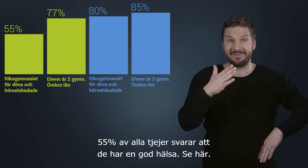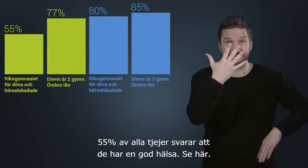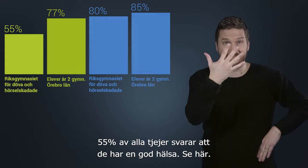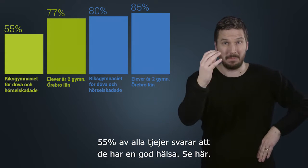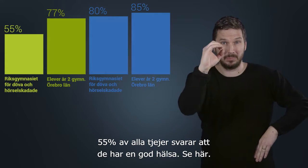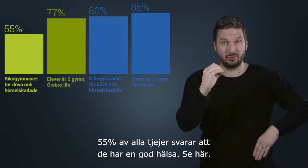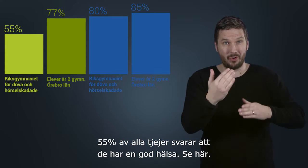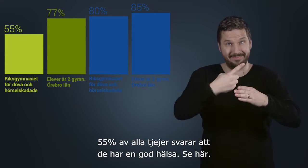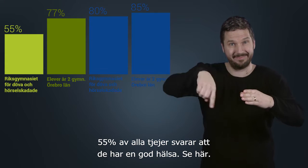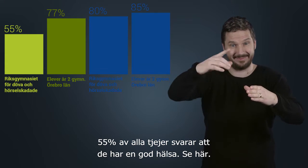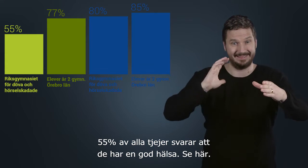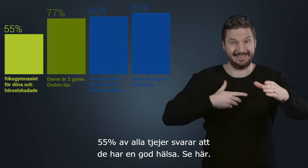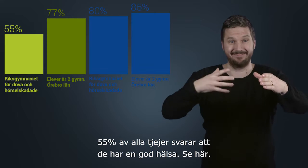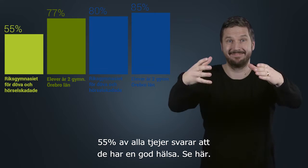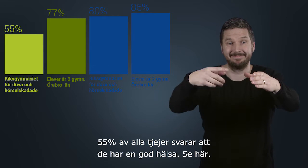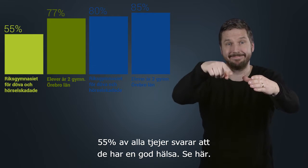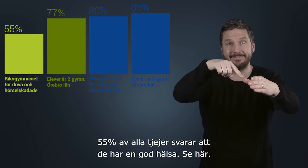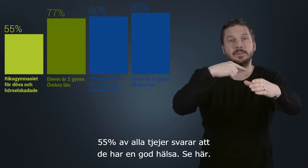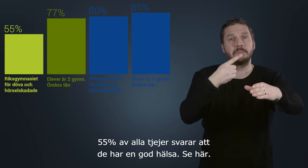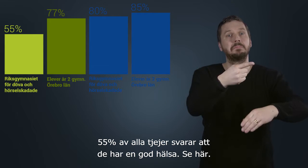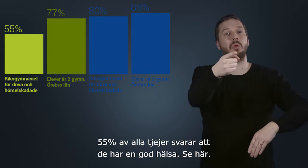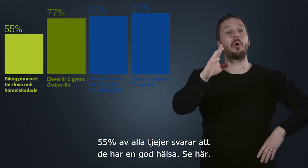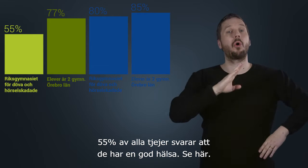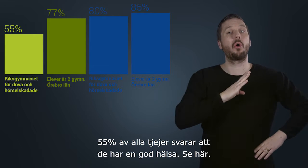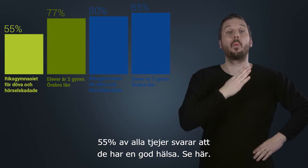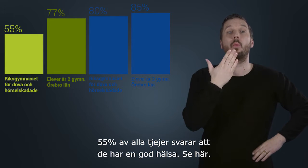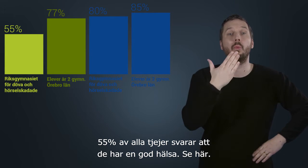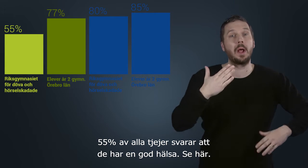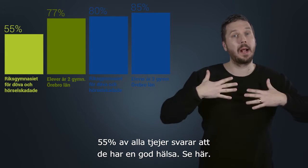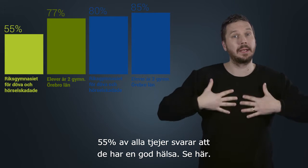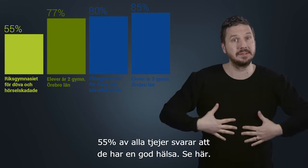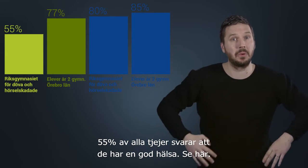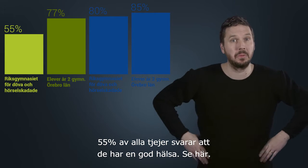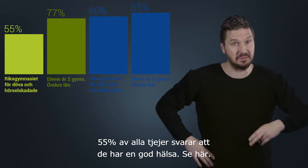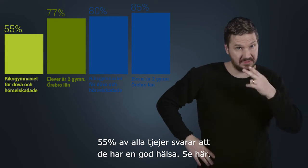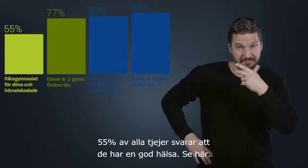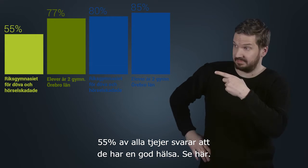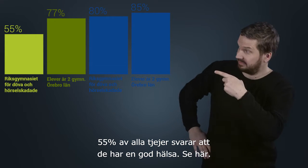55% av alla tjejer svarar att de har en god hälsa. Se här.